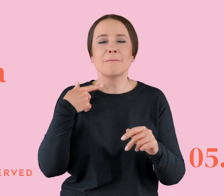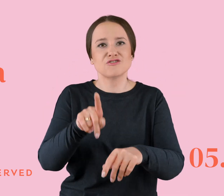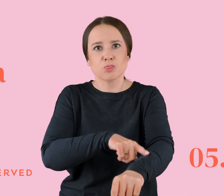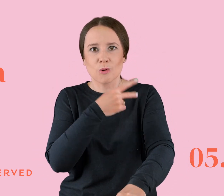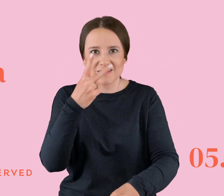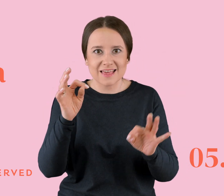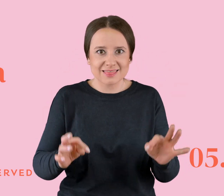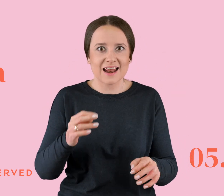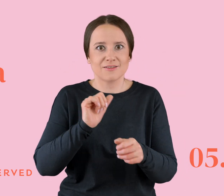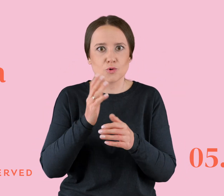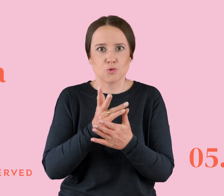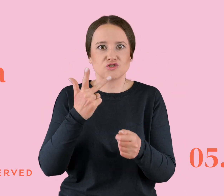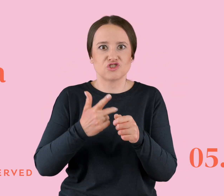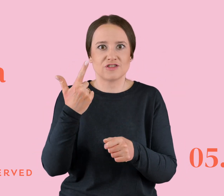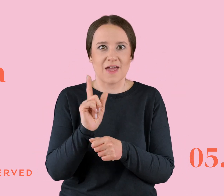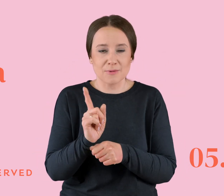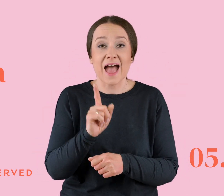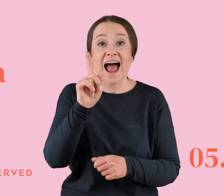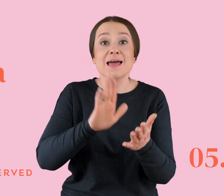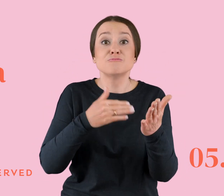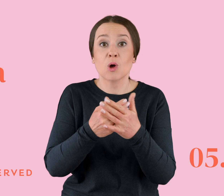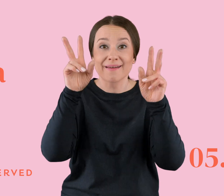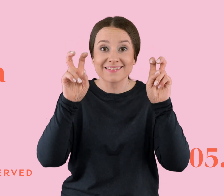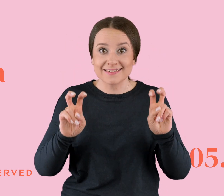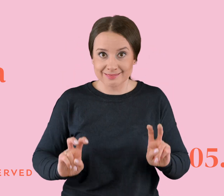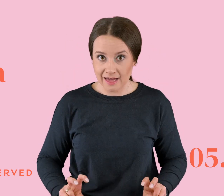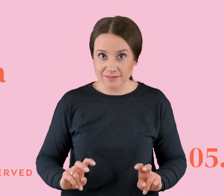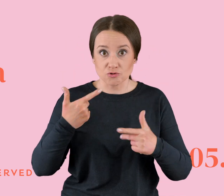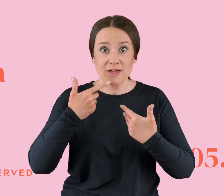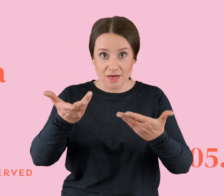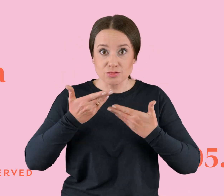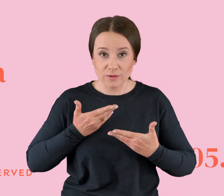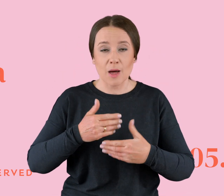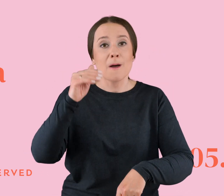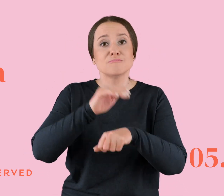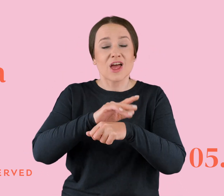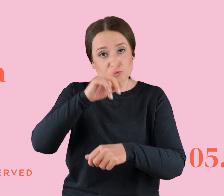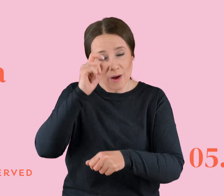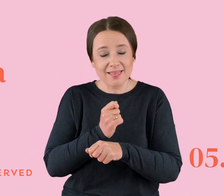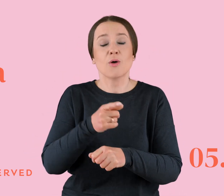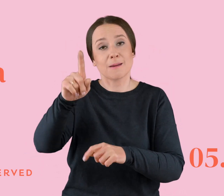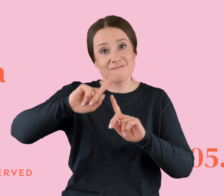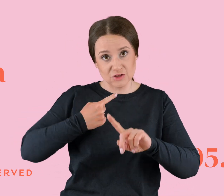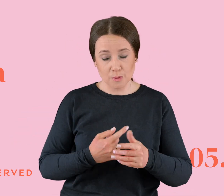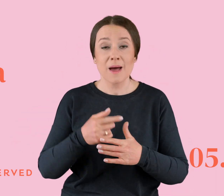że on ma 32 minuty. Ale oto przykładowe cytaty z wiadomości, które dostałam od przyjaciółek idiotek. I te maile były pisane z jasną